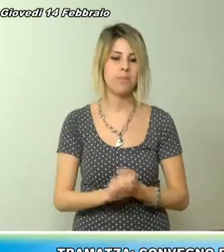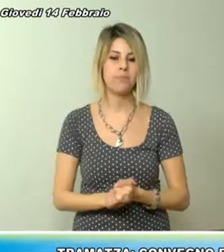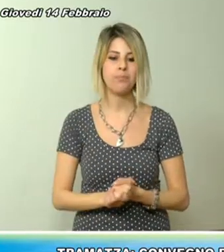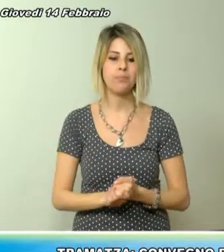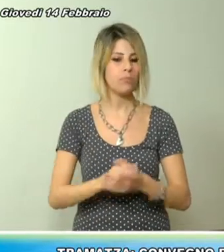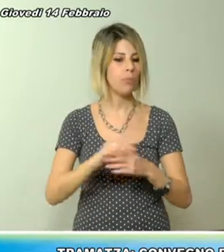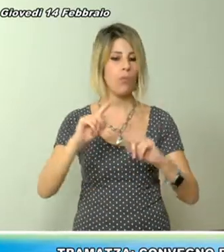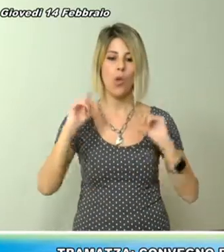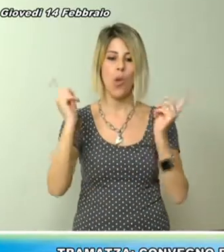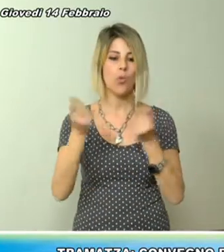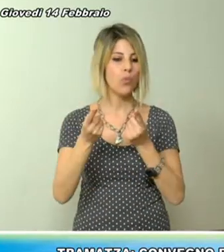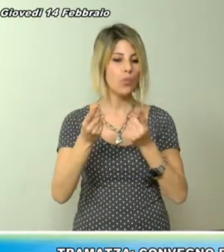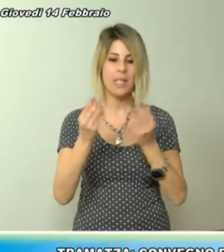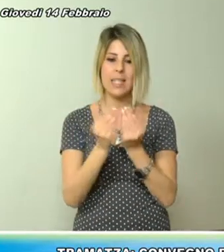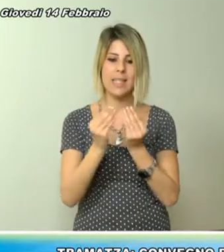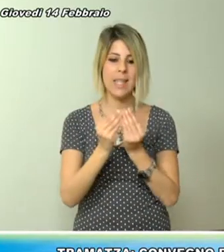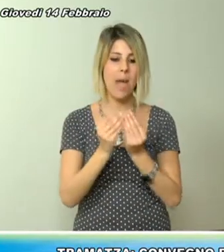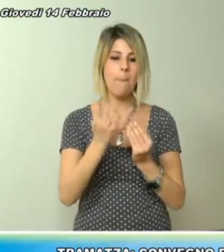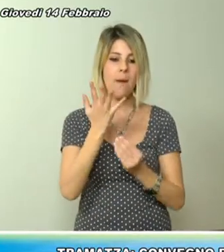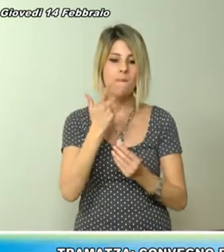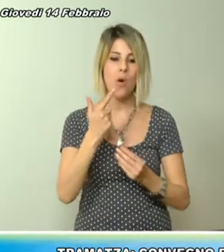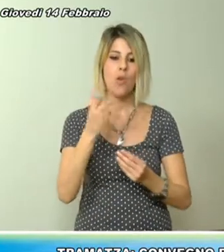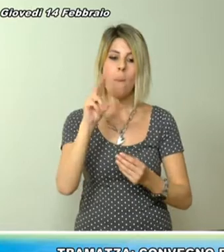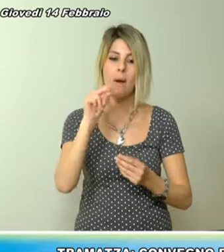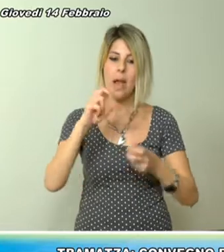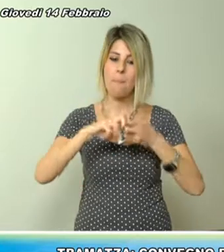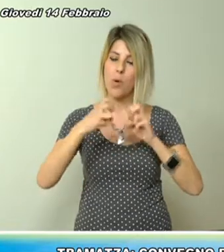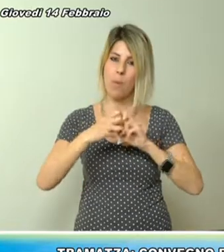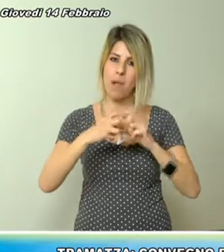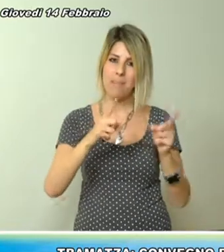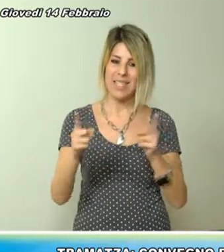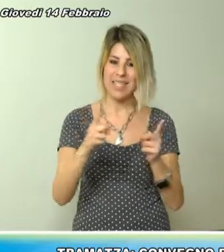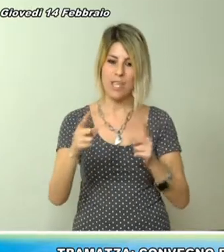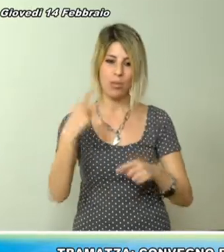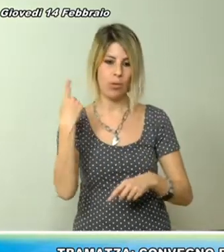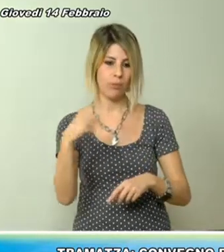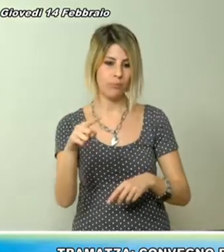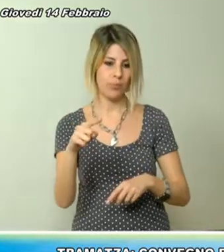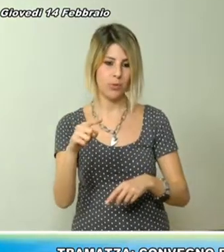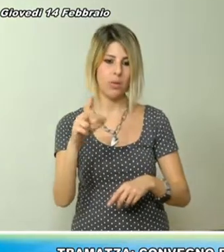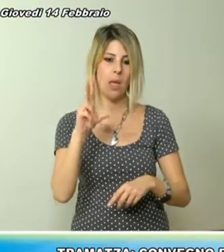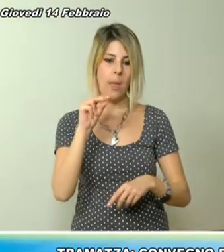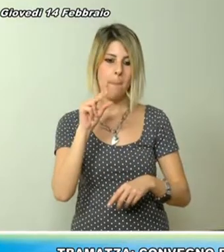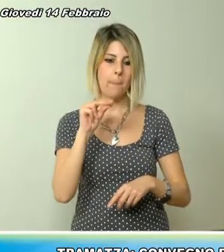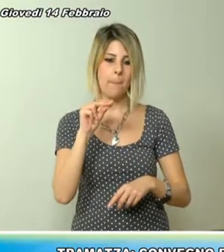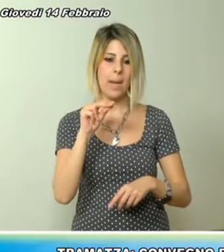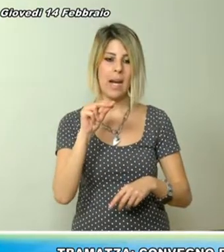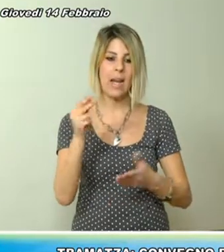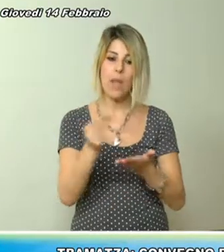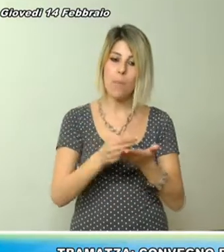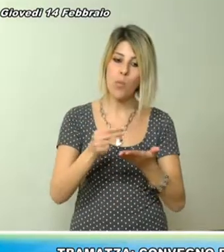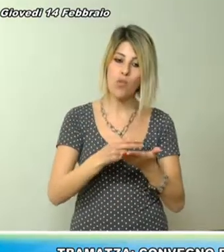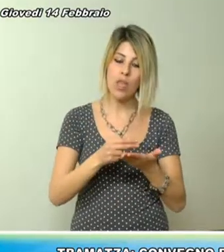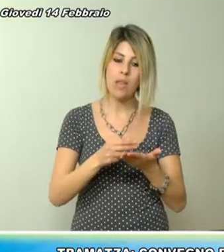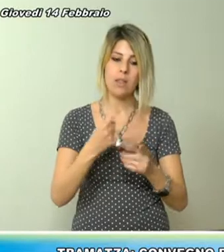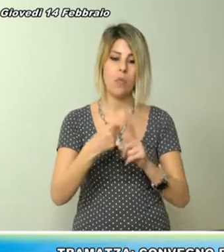Tutti uniti nella volontà di affrontare le problematiche del settore e illustrare le linee programmatiche basilari dei